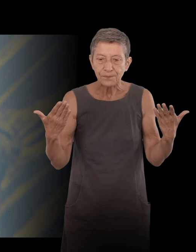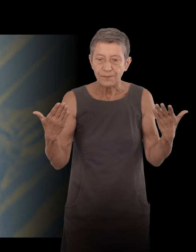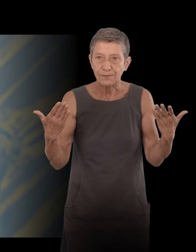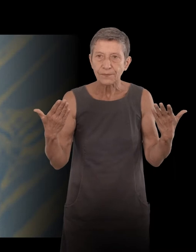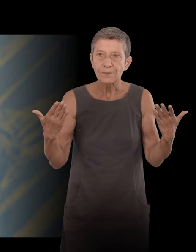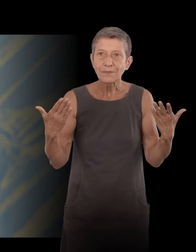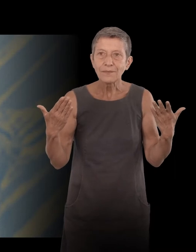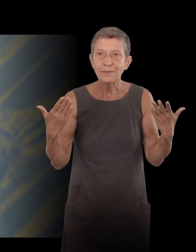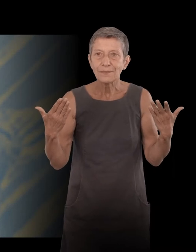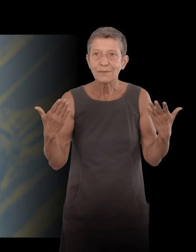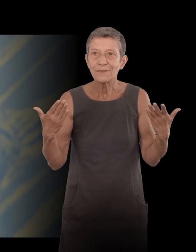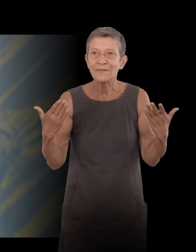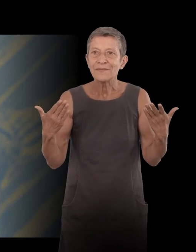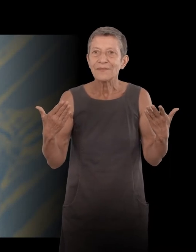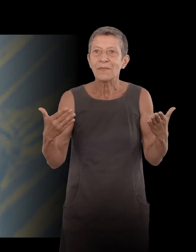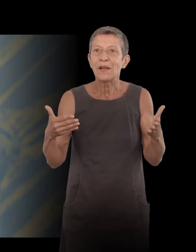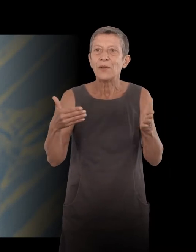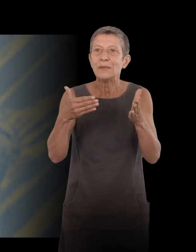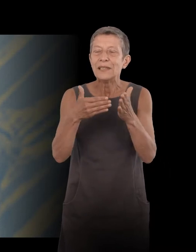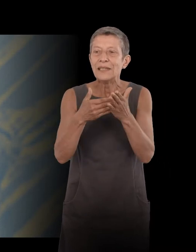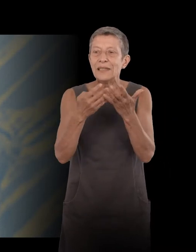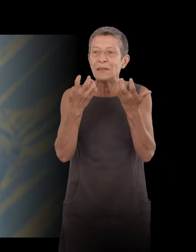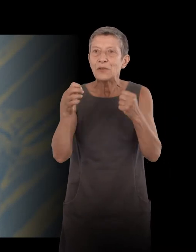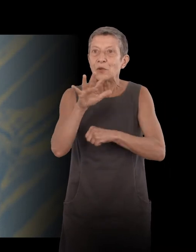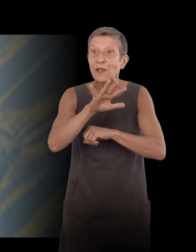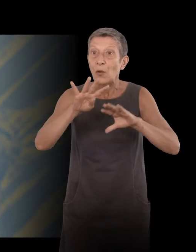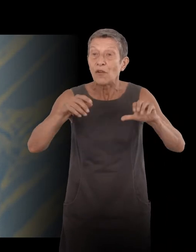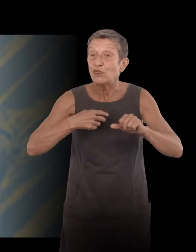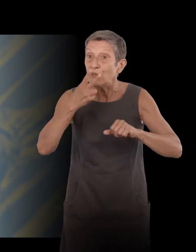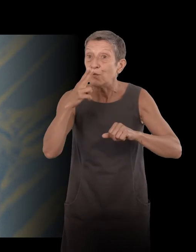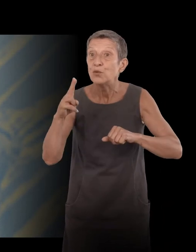en 59, quand j'ai vu Schwarzbart à la télévision, je ne pensais pas encore aux silences.